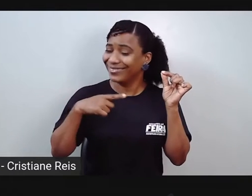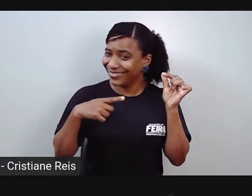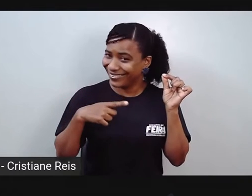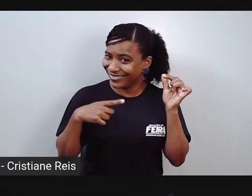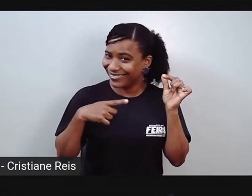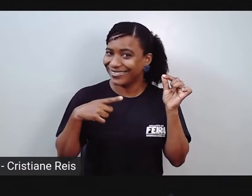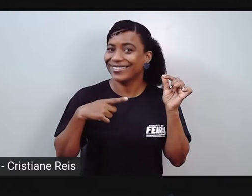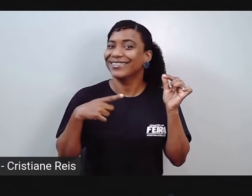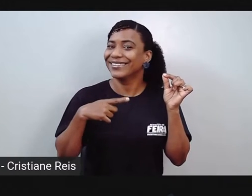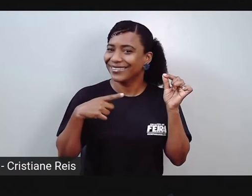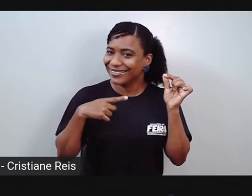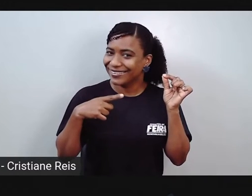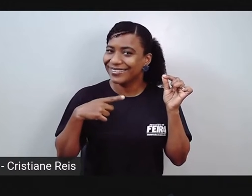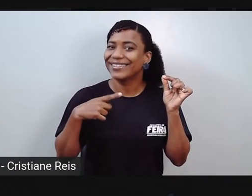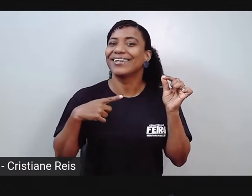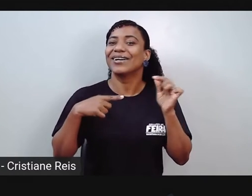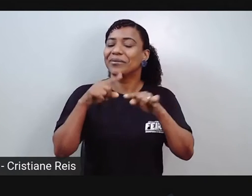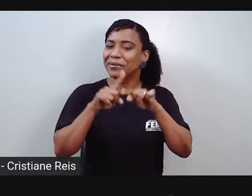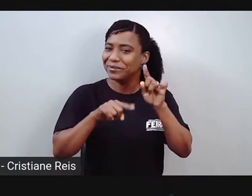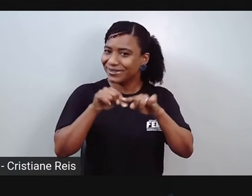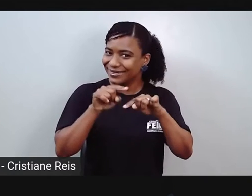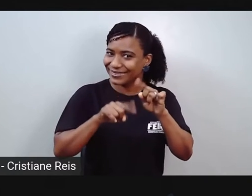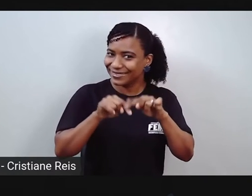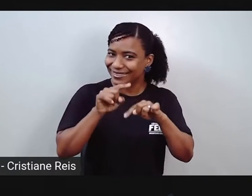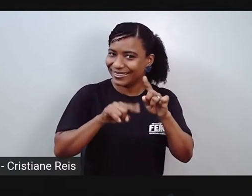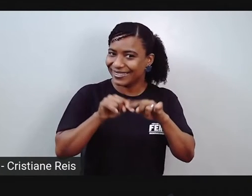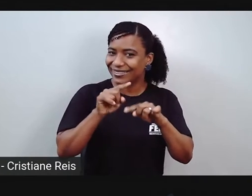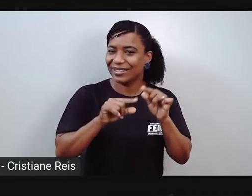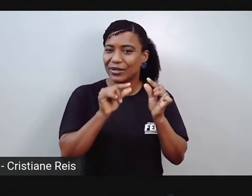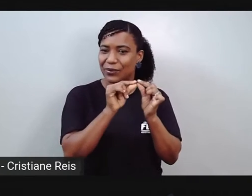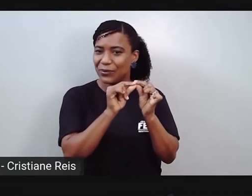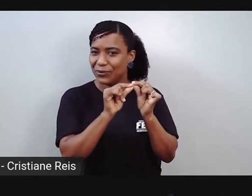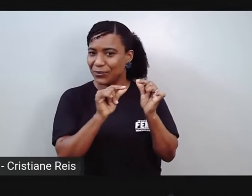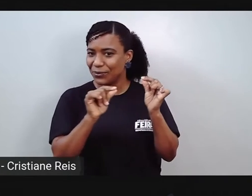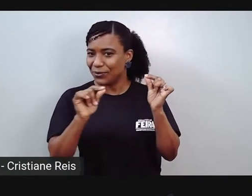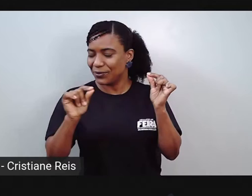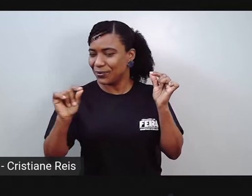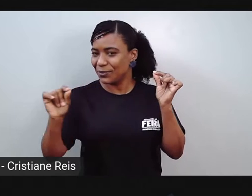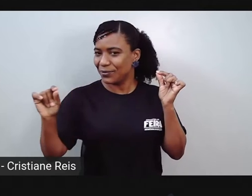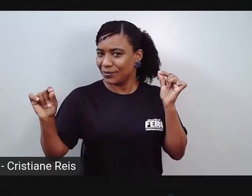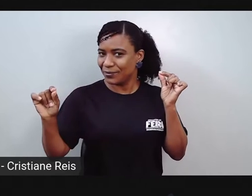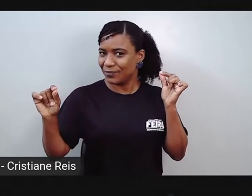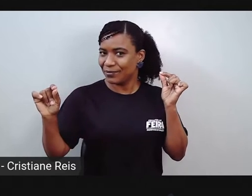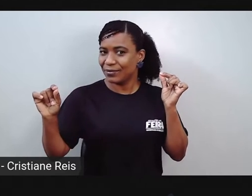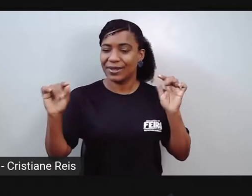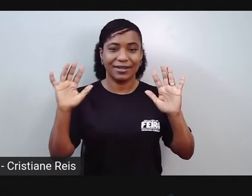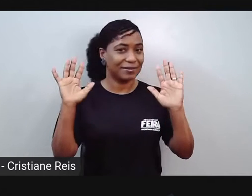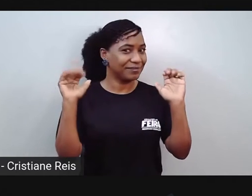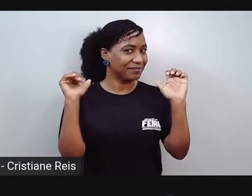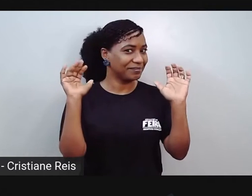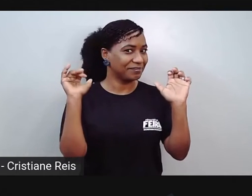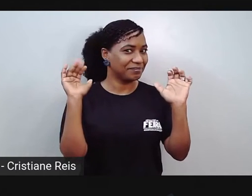O meu objeto musical utiliza nas mãos.